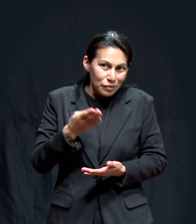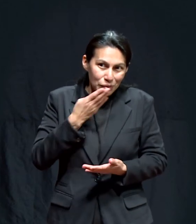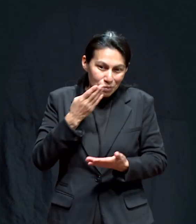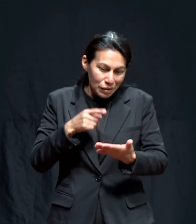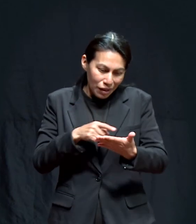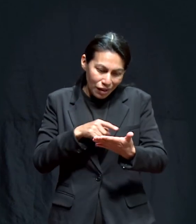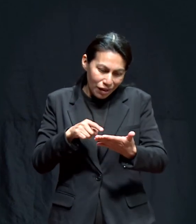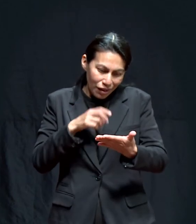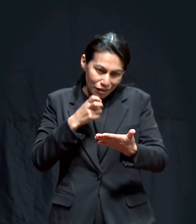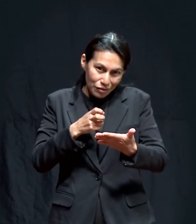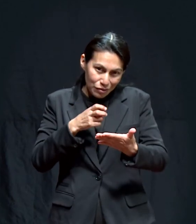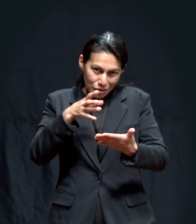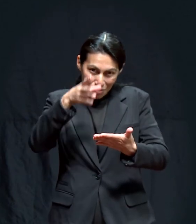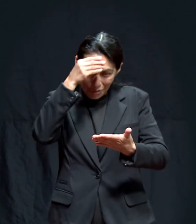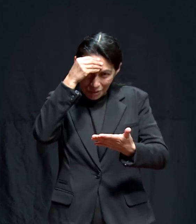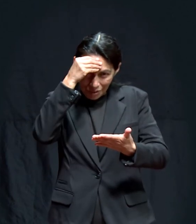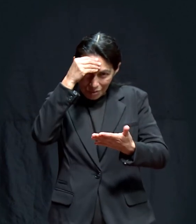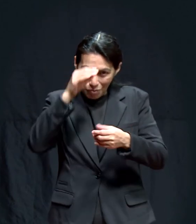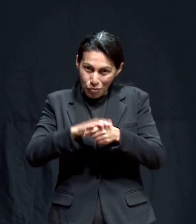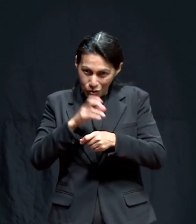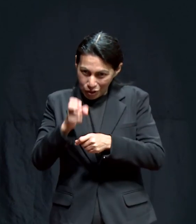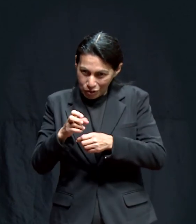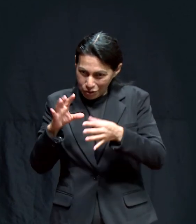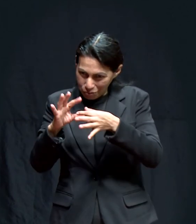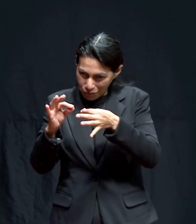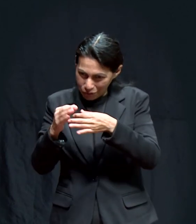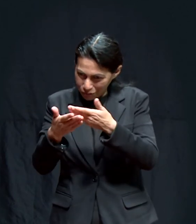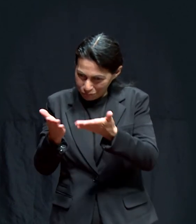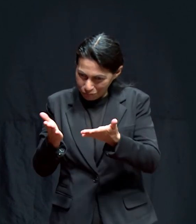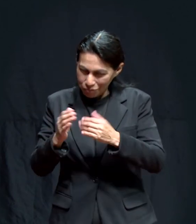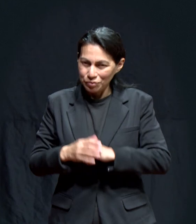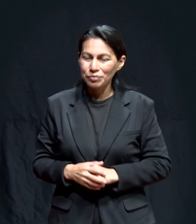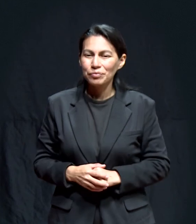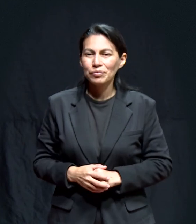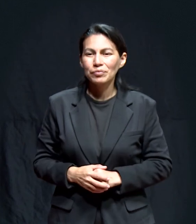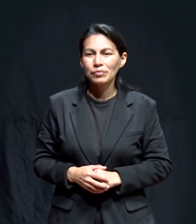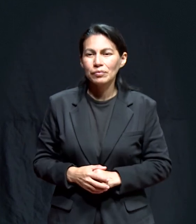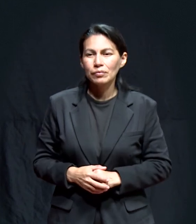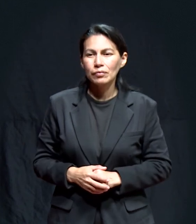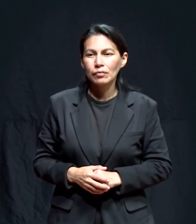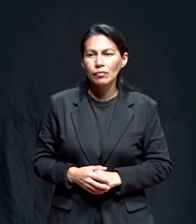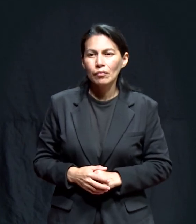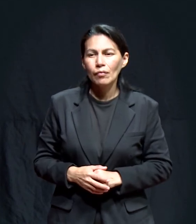que yo he aprendido de la Biblia. Entonces, ya cuando le dije, sabe,